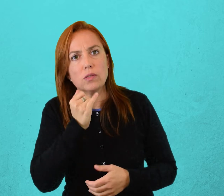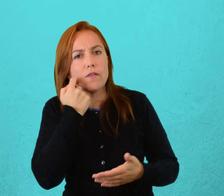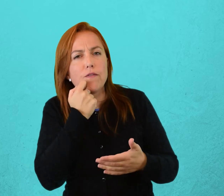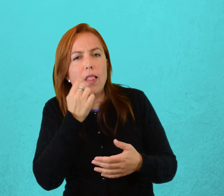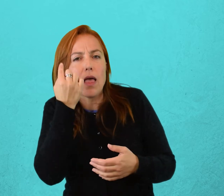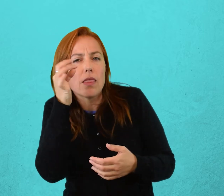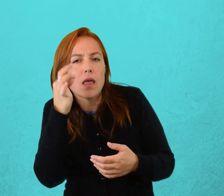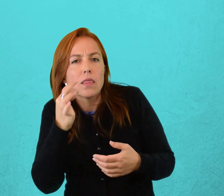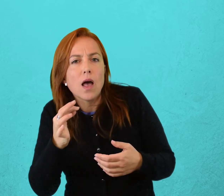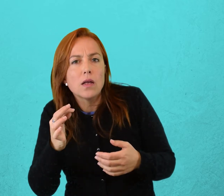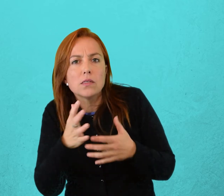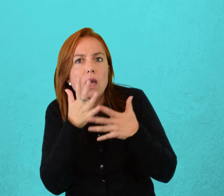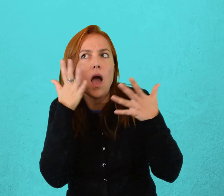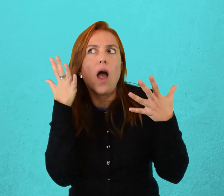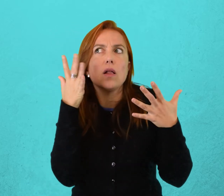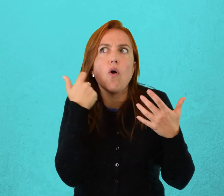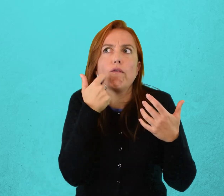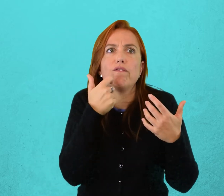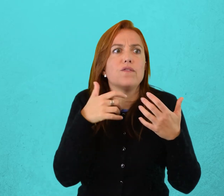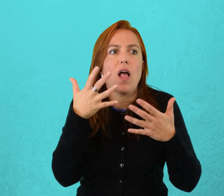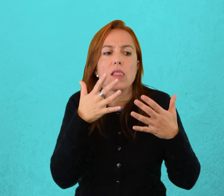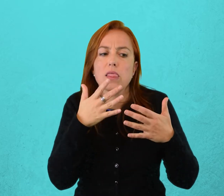algún detalle, algo quedará por ahí perdido.